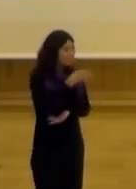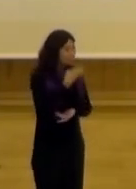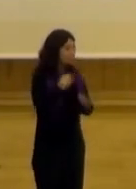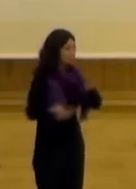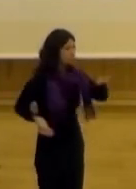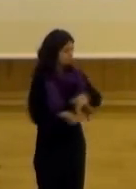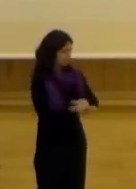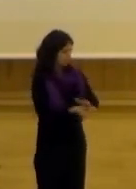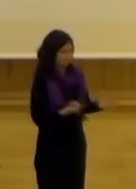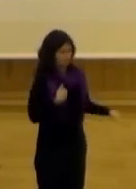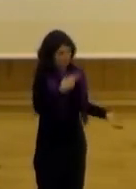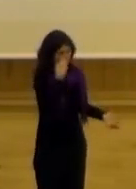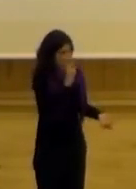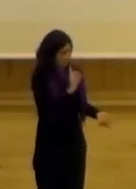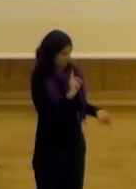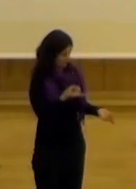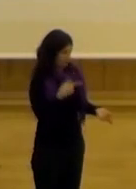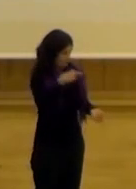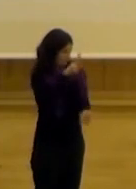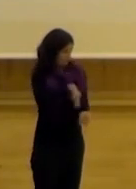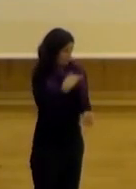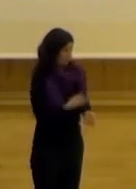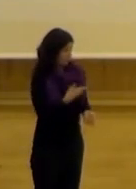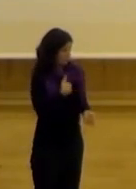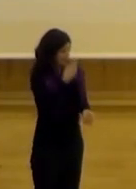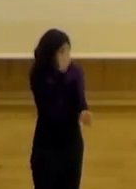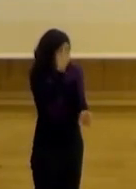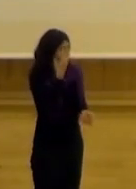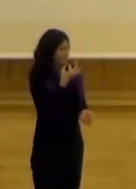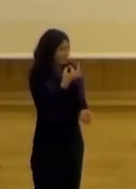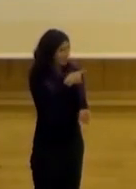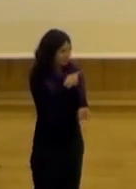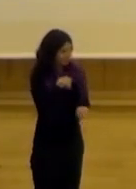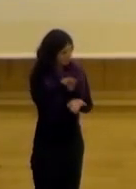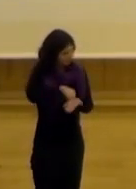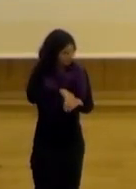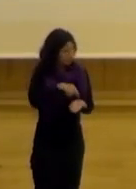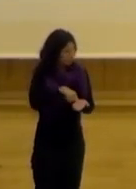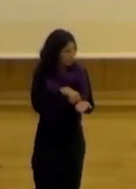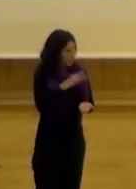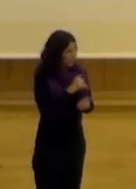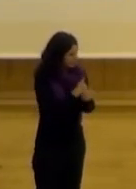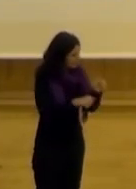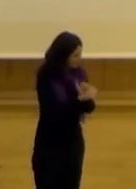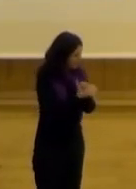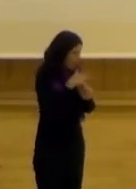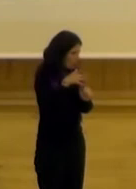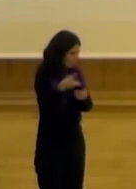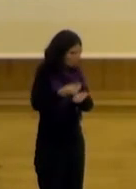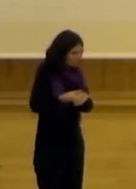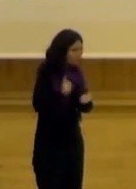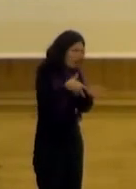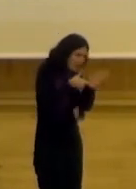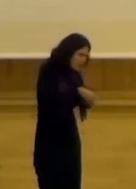para mejorar la actitud es importante si ahí se está teniendo en cuenta o no hay prioridades en esa línea